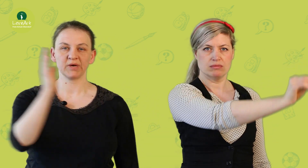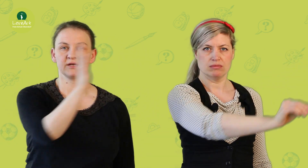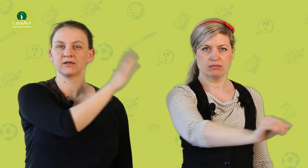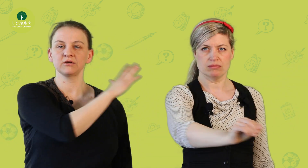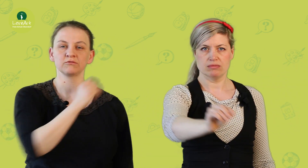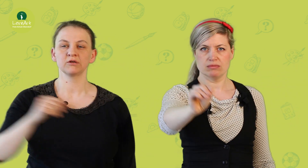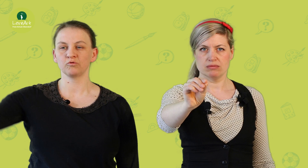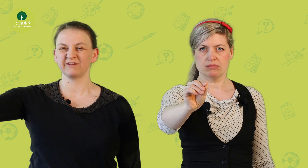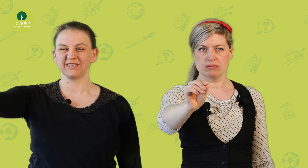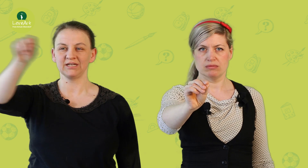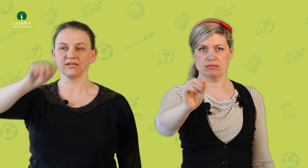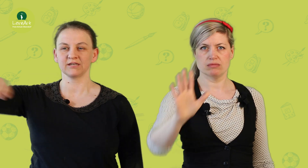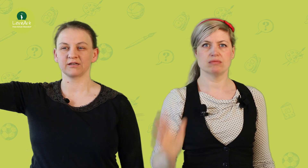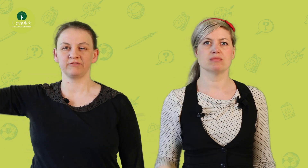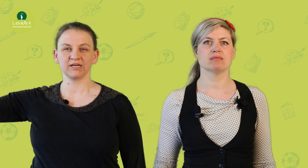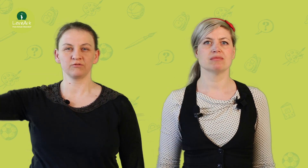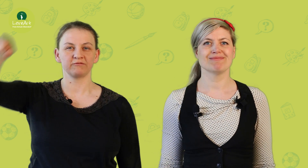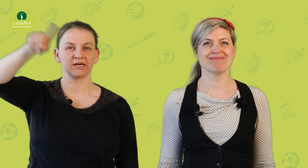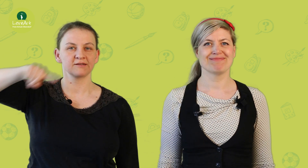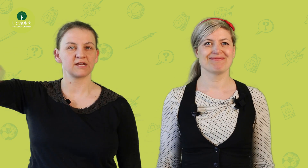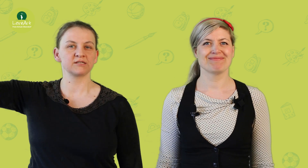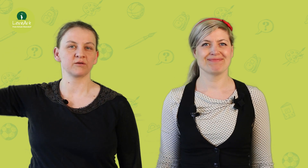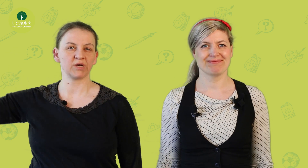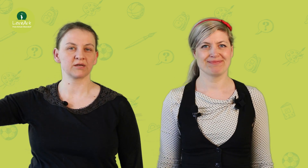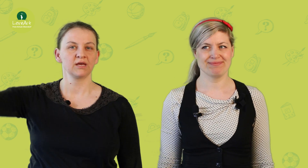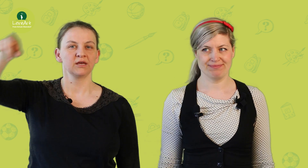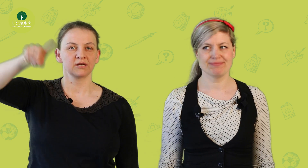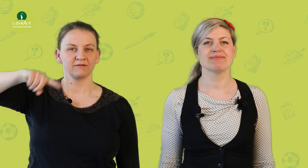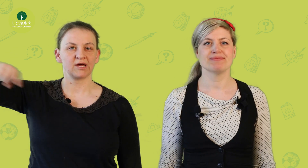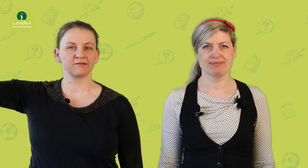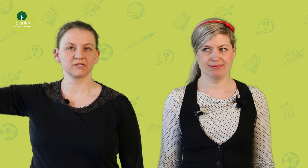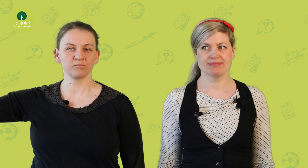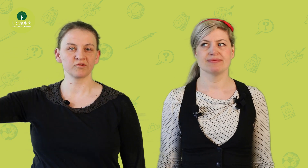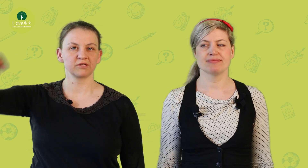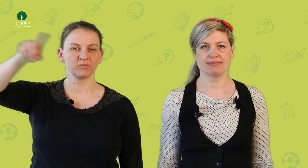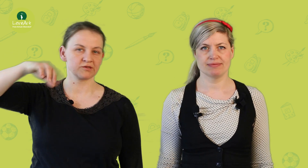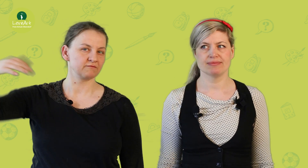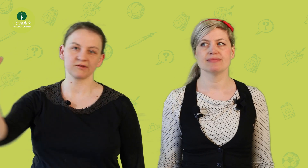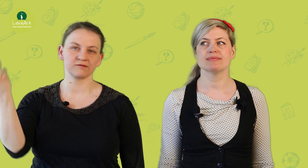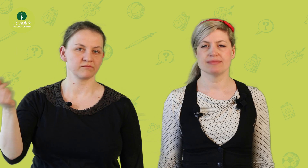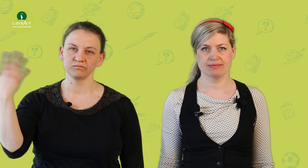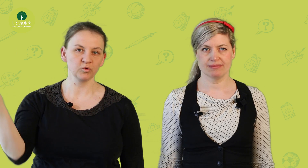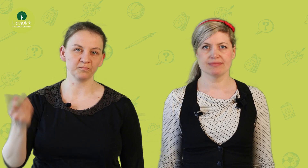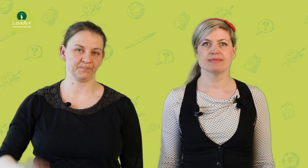beide Richtungen oder wird die liegende Acht vielleicht nur auf einer Seite gemacht. Dann weiß ich, da muss ich ein bisschen was üben.